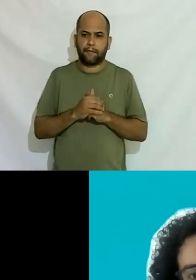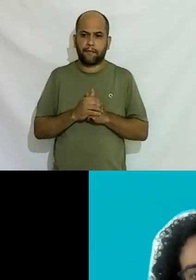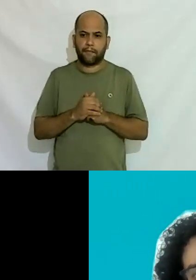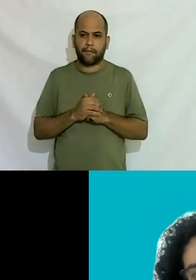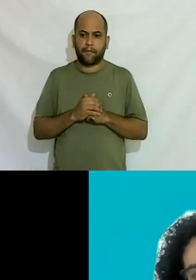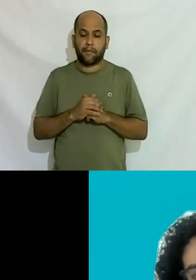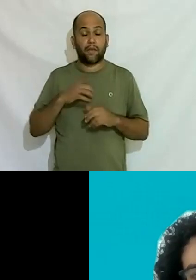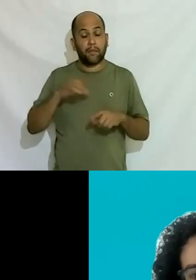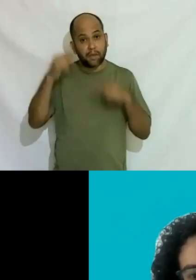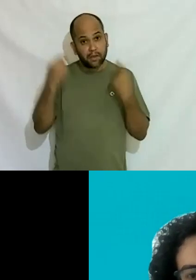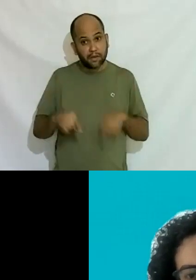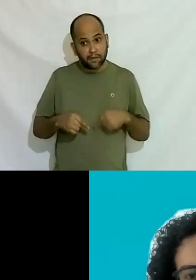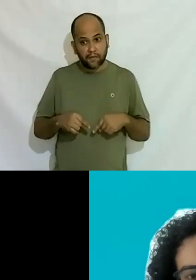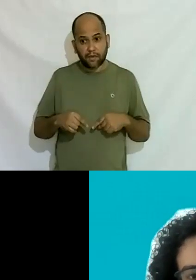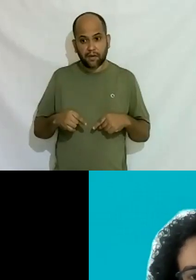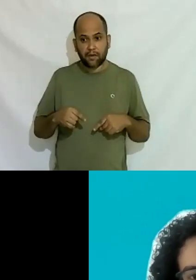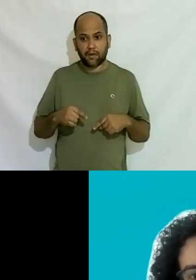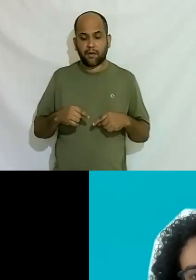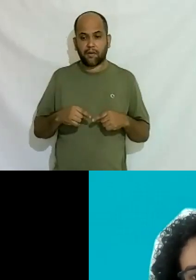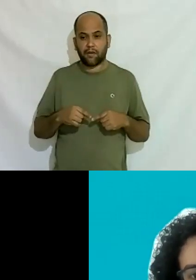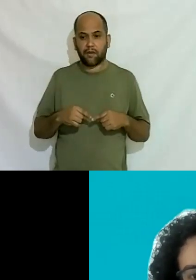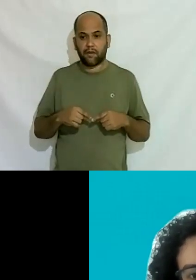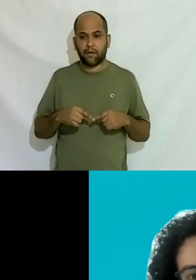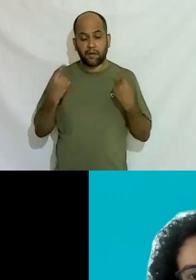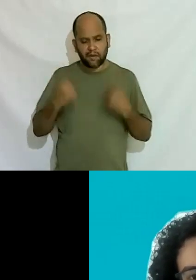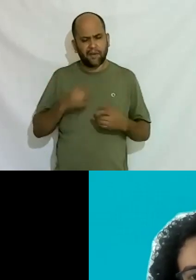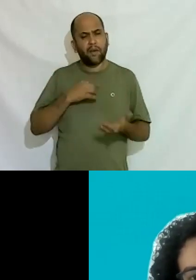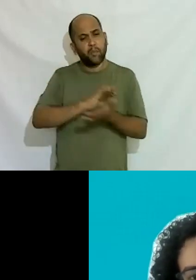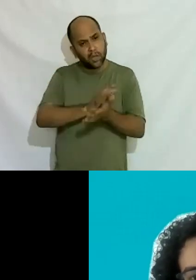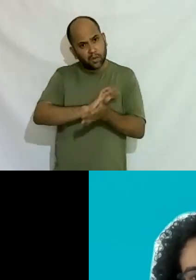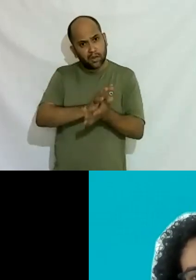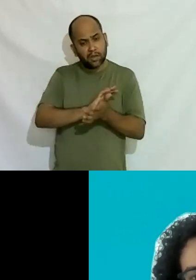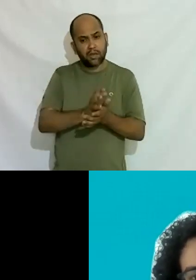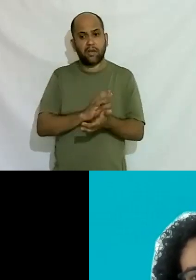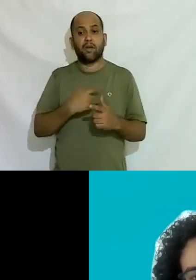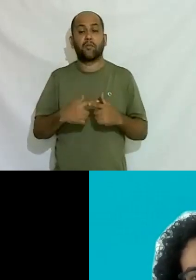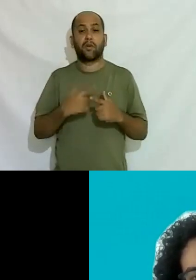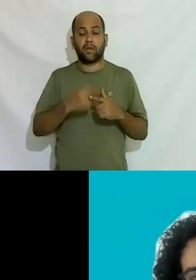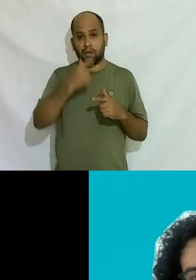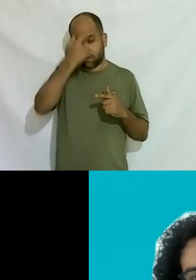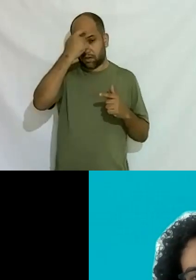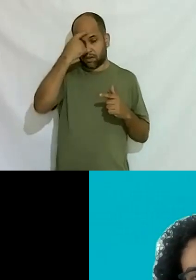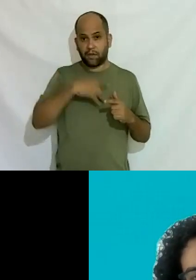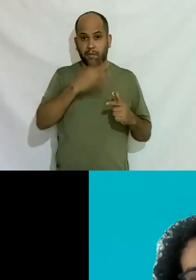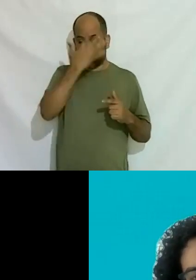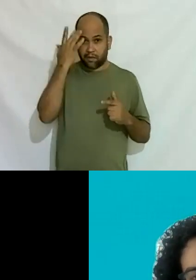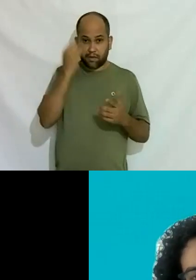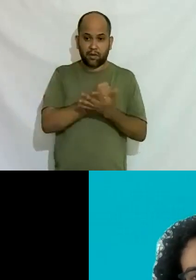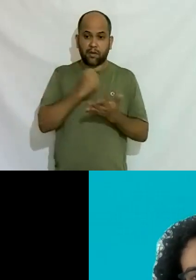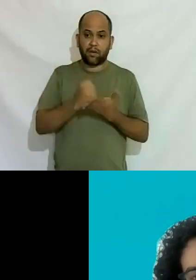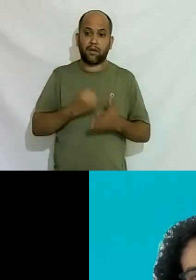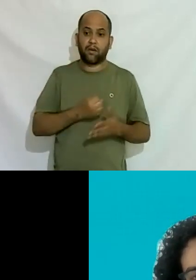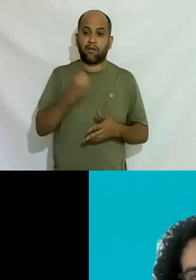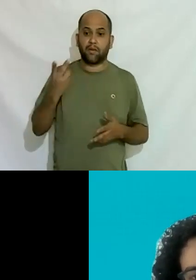desafio para entrar é preconceito é o preconceito o viés inconsciente que está na pessoa que faz a contratação quantas vezes eu